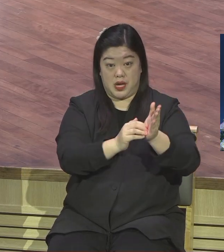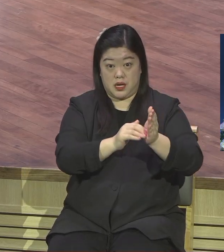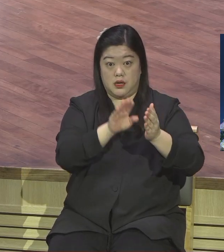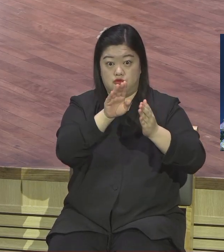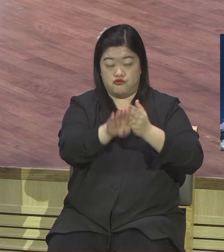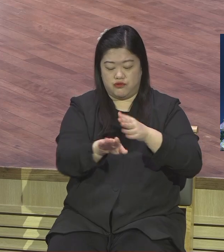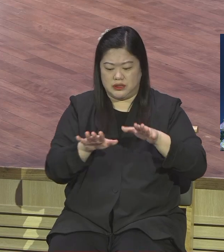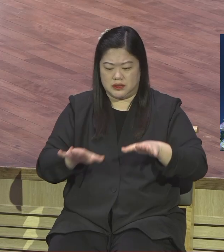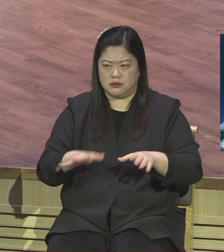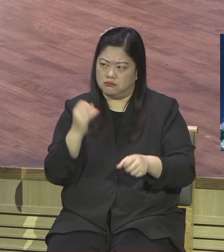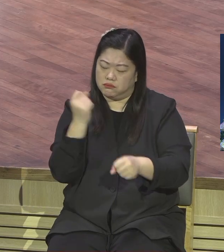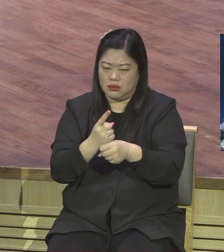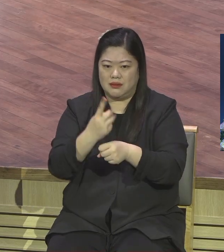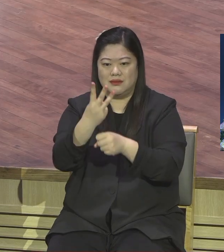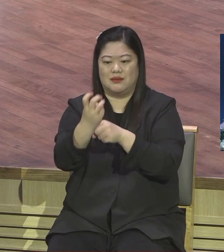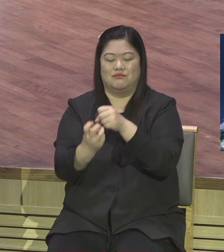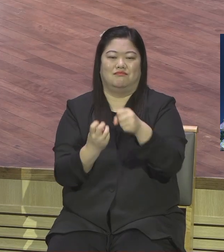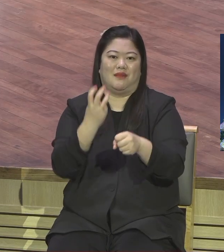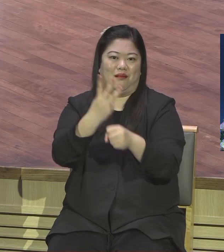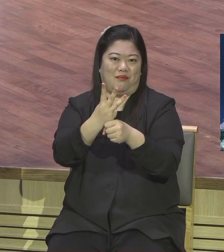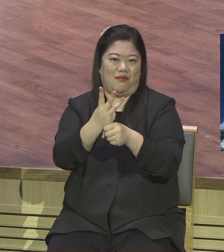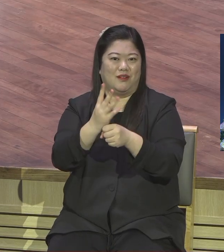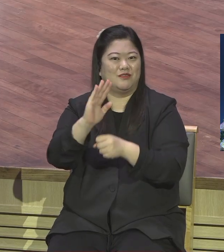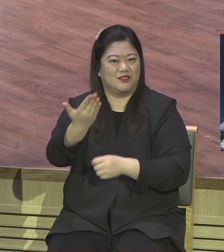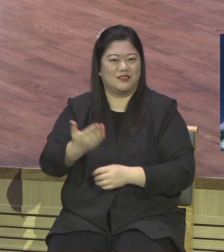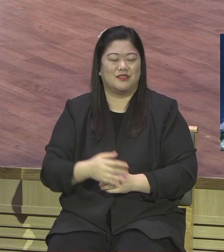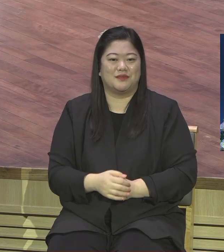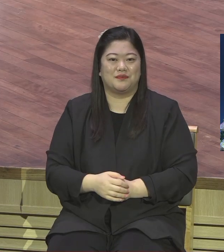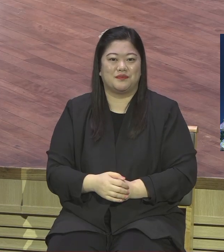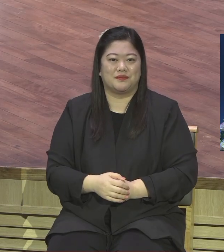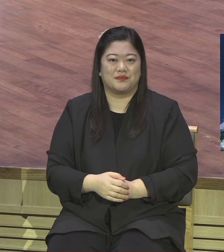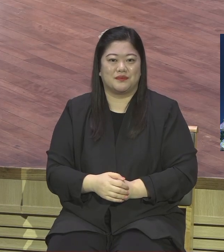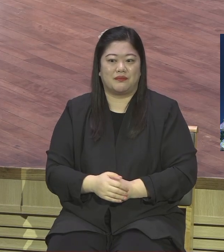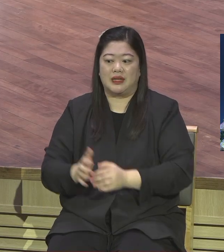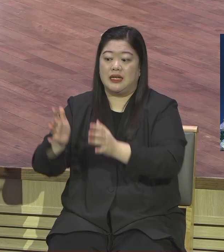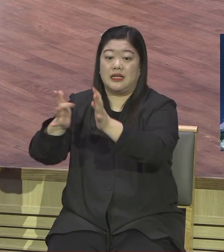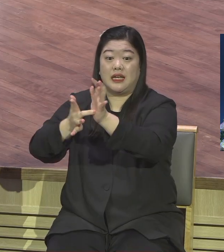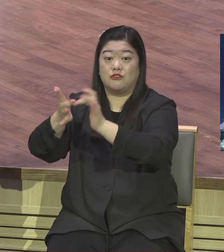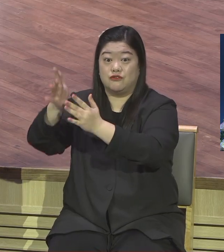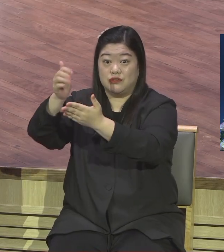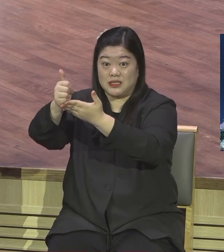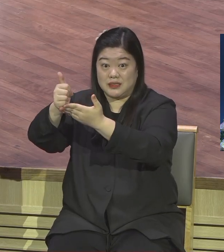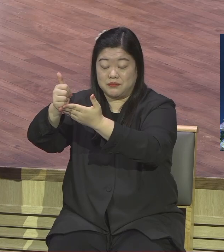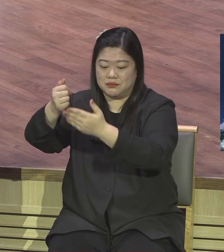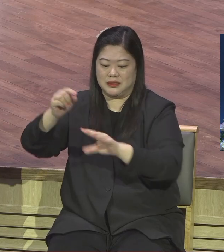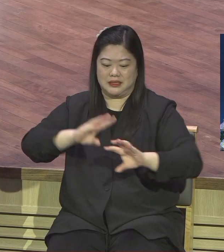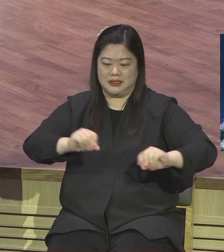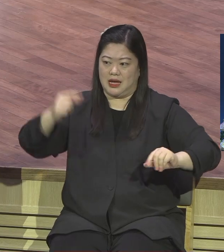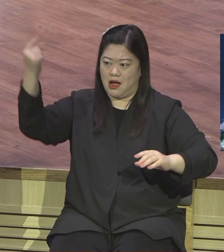예수님께서 이 땅에 육신의 옷을 입고 오셔가지고 사역한 지가 33년이에요.